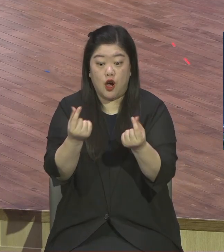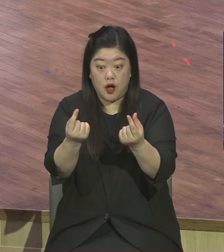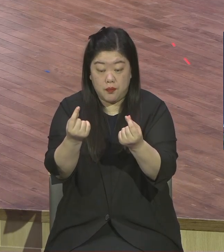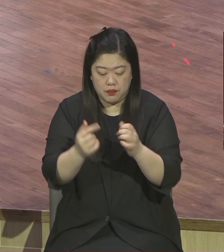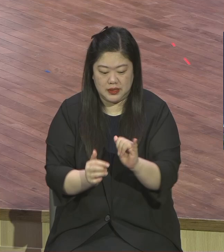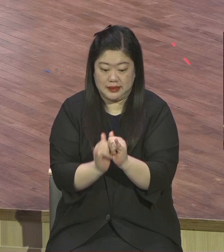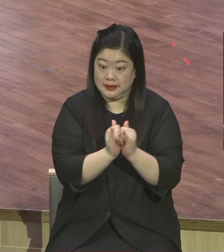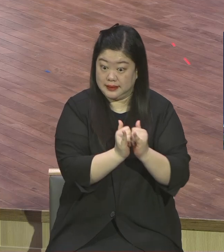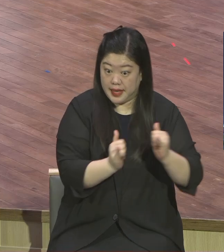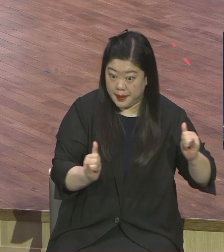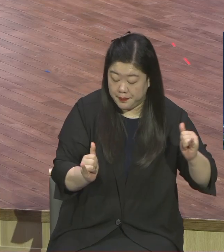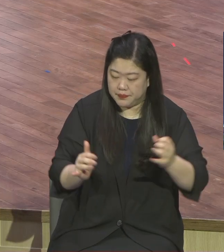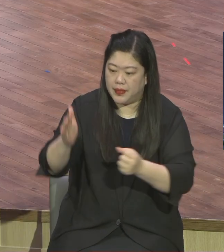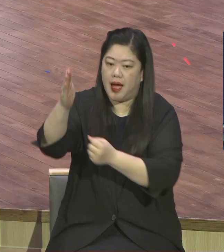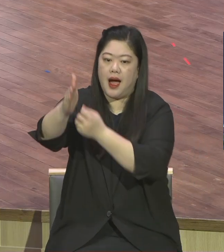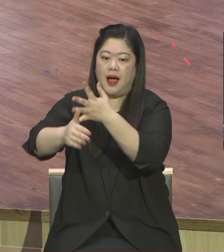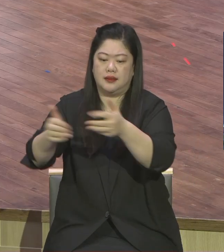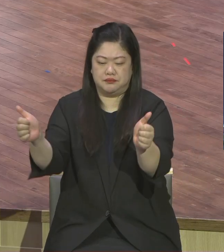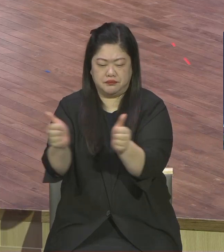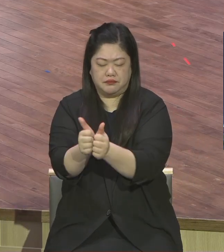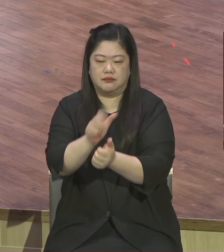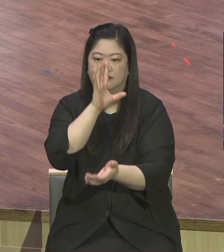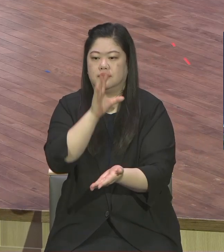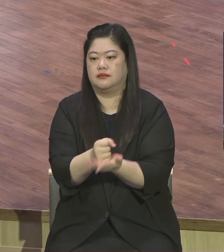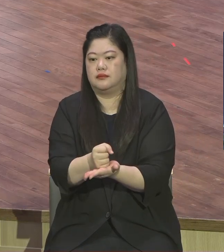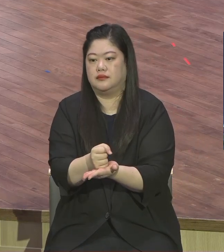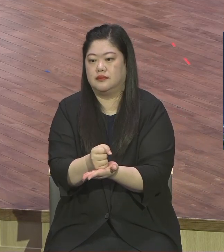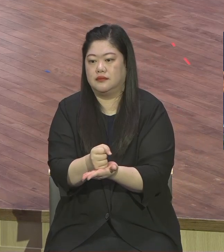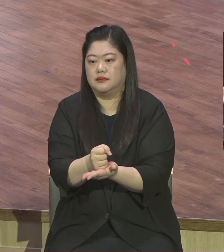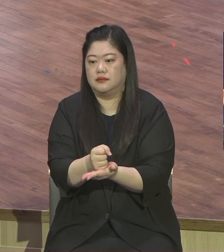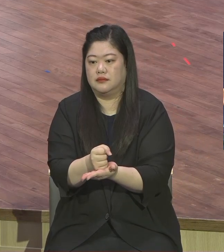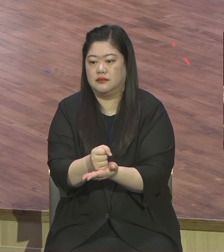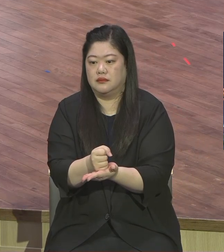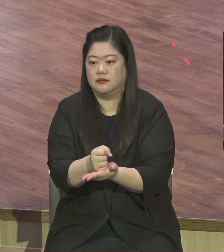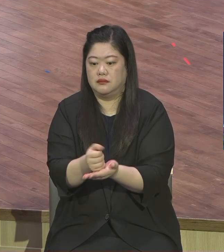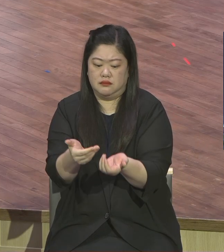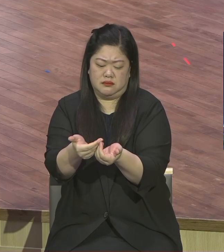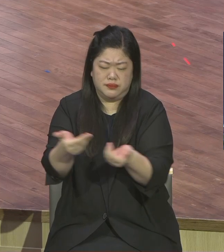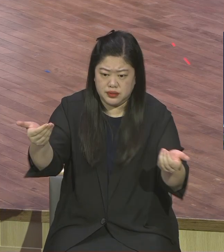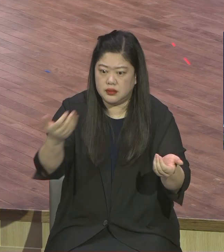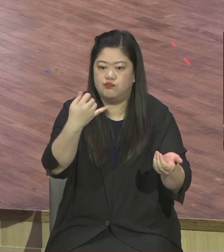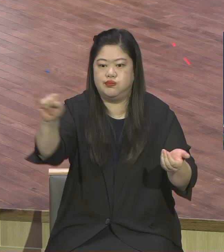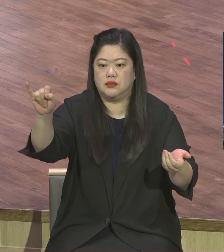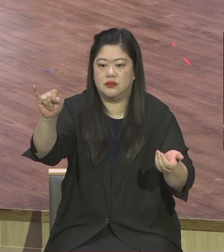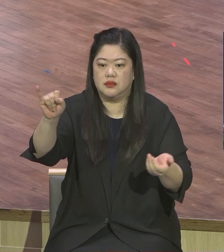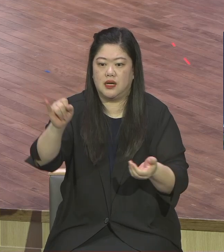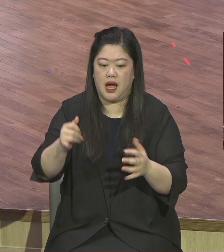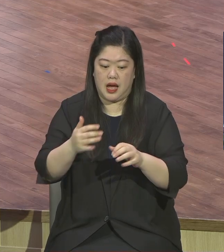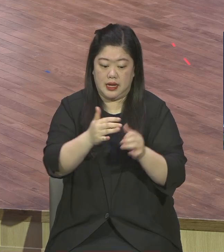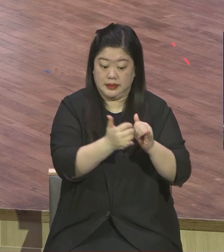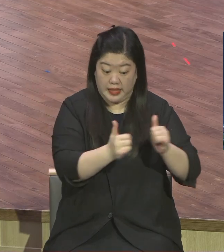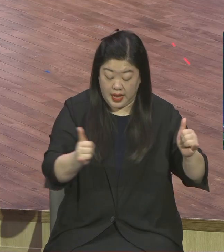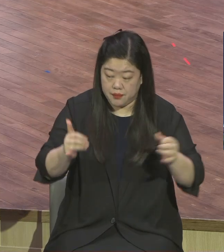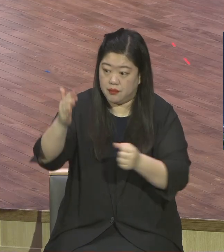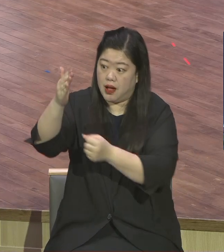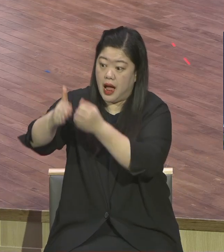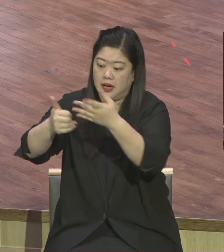죽음이 없었습니다 영원히 하나님께 살도록 되어있었어요 왜 가난 질병 갈등 여러분 지금